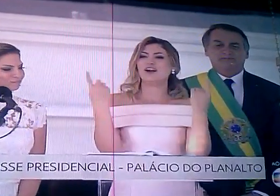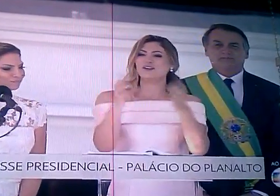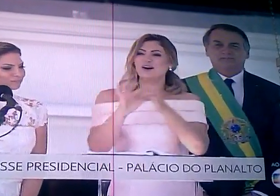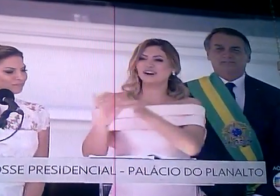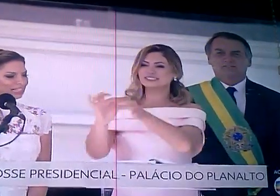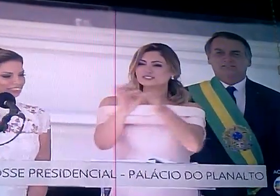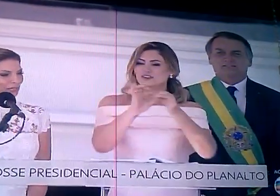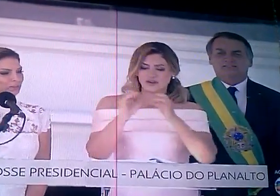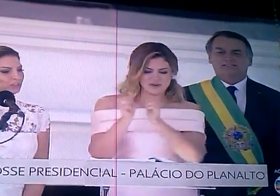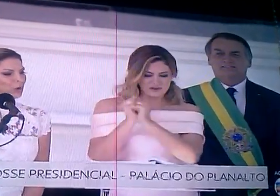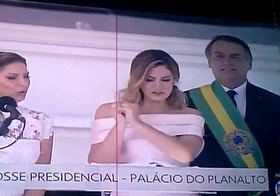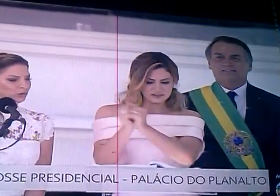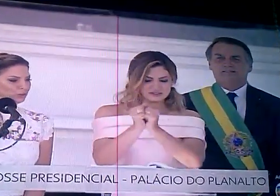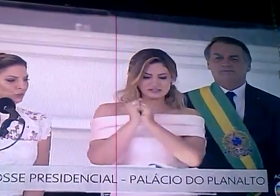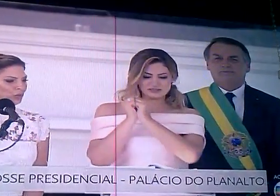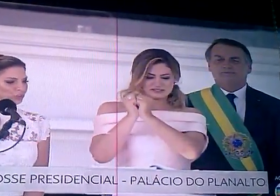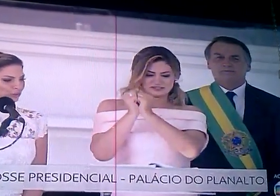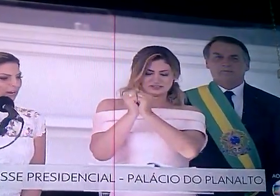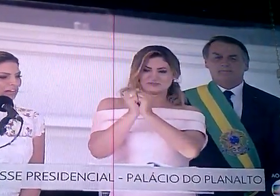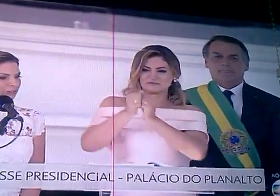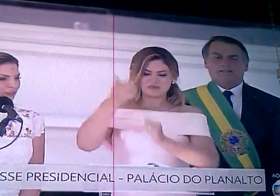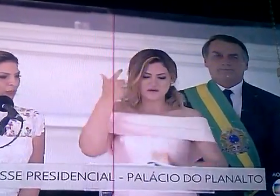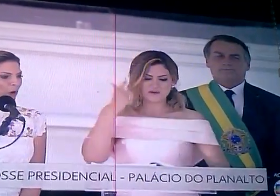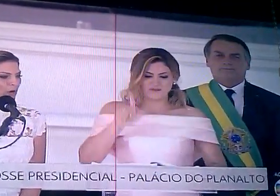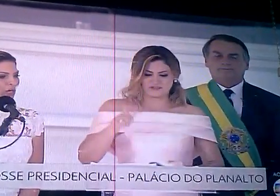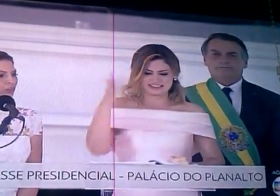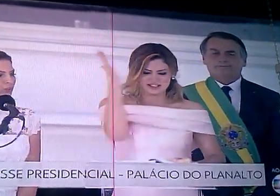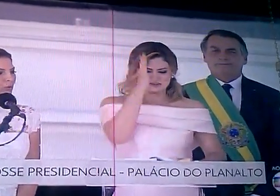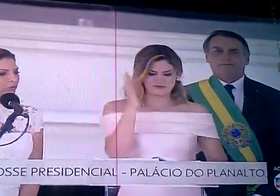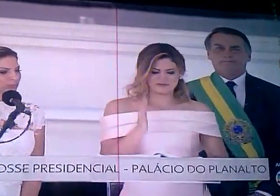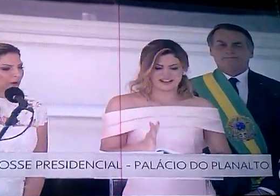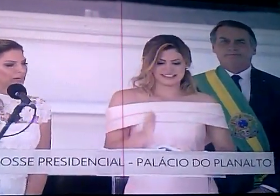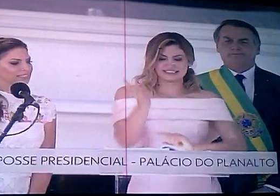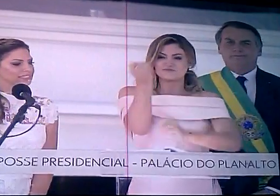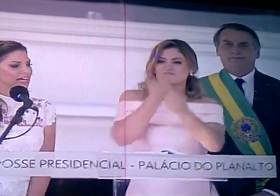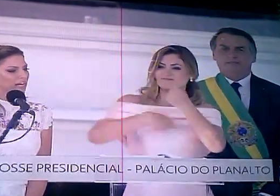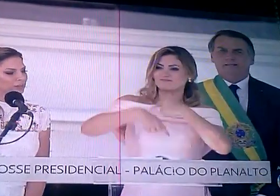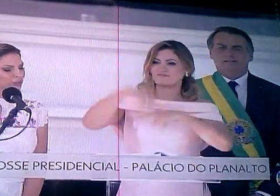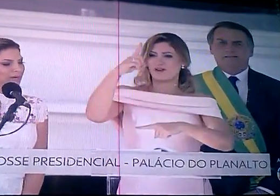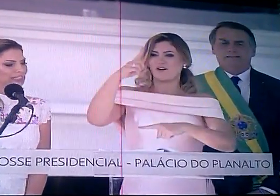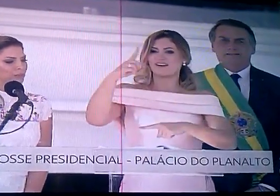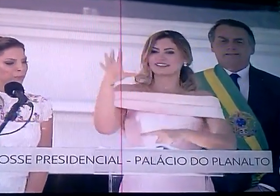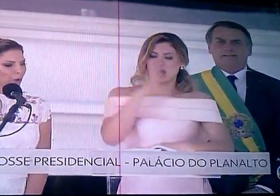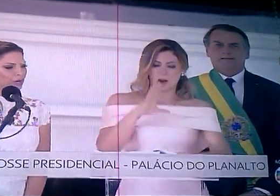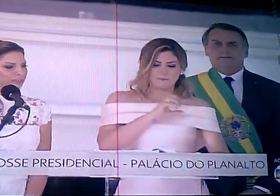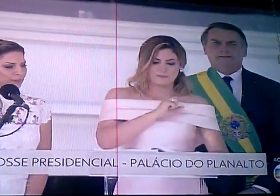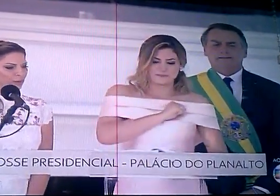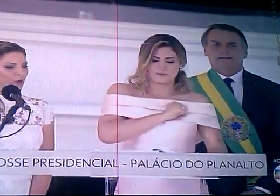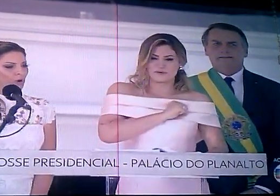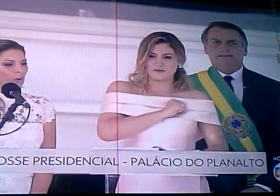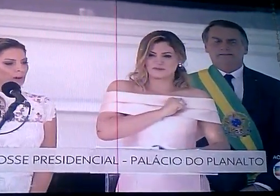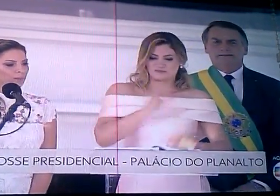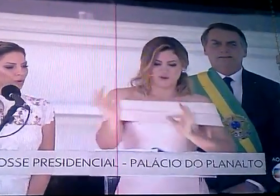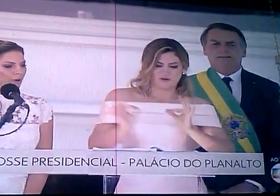Estamos todos de um lado só, juntos alcançaremos o Brasil próspero com amor,